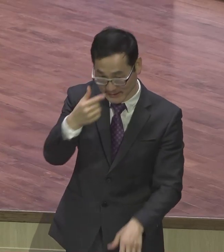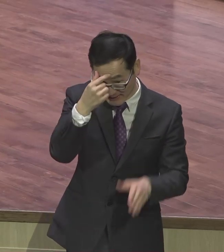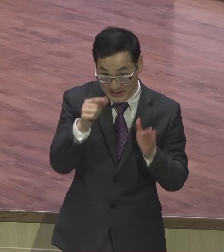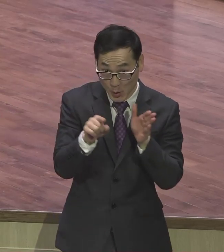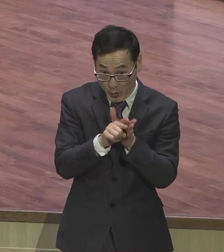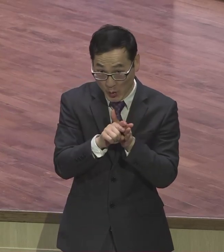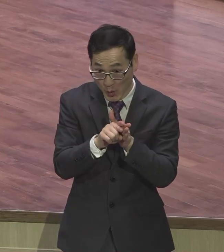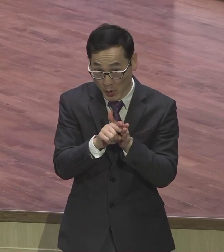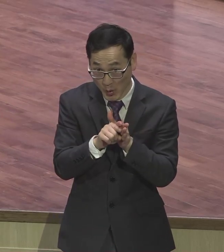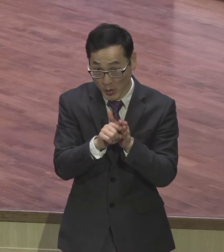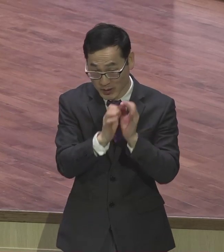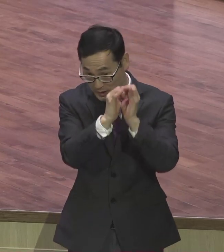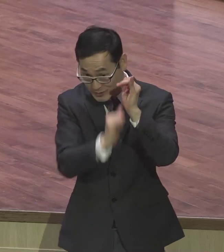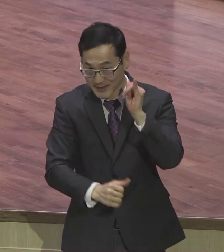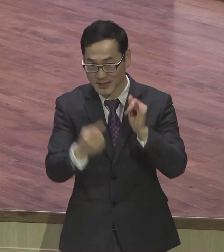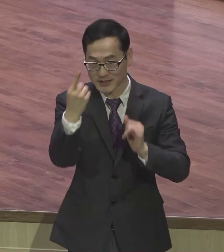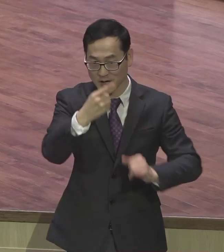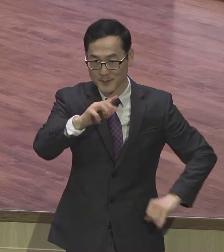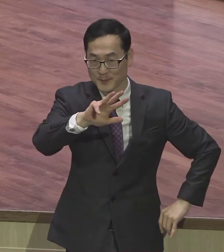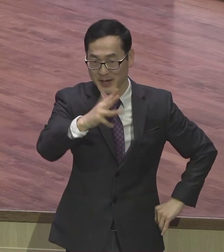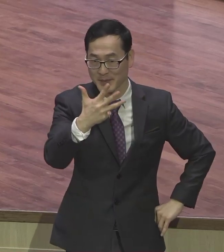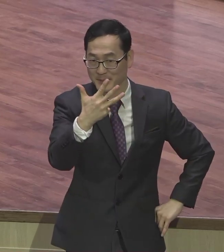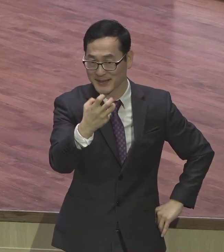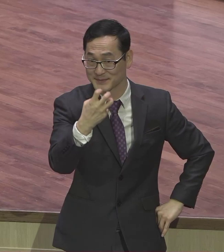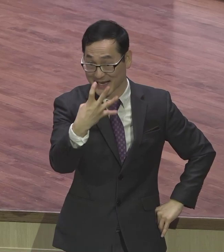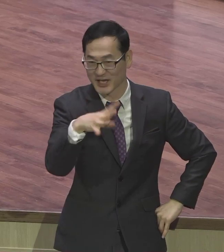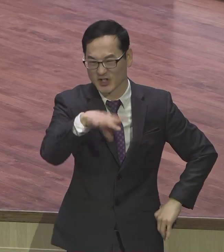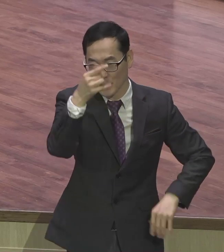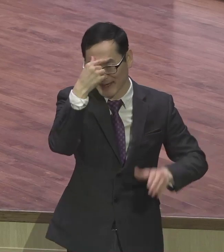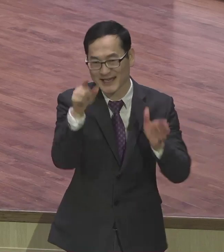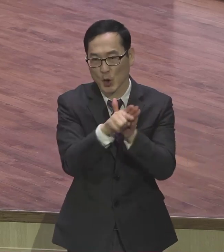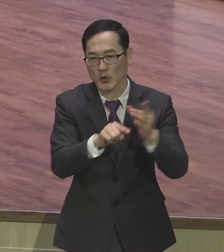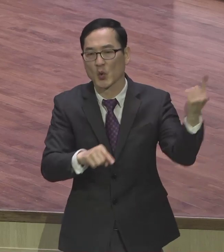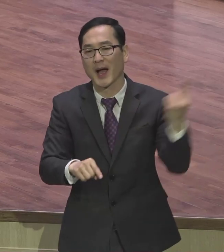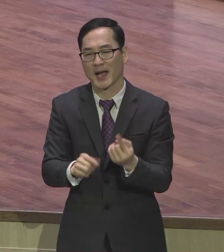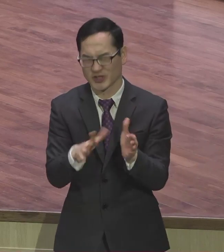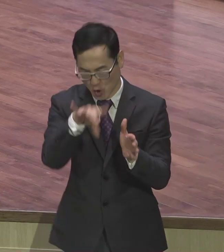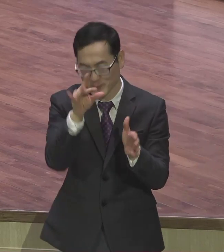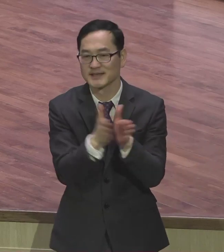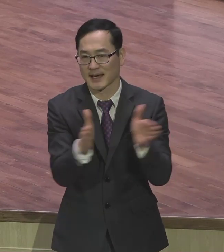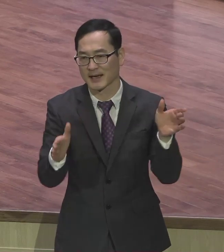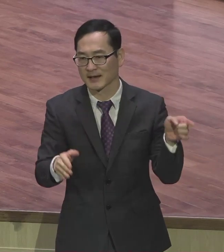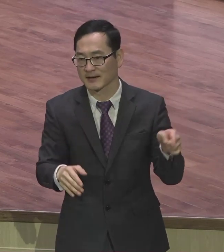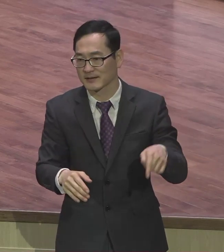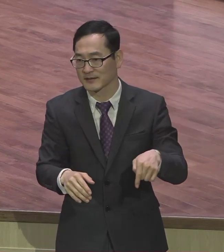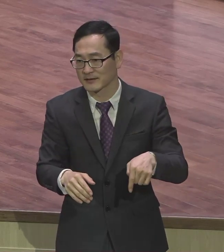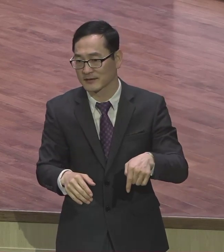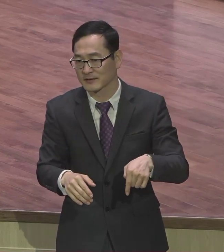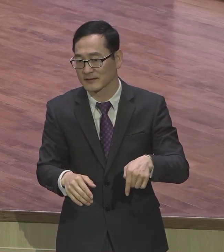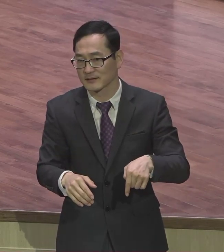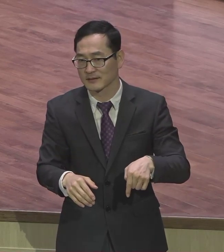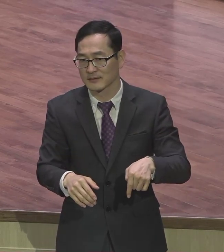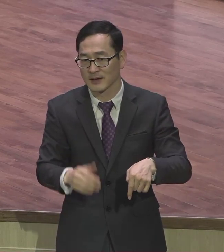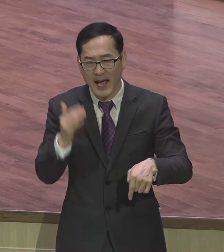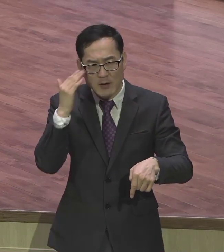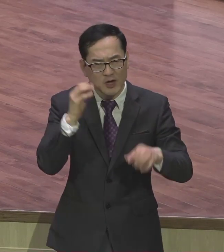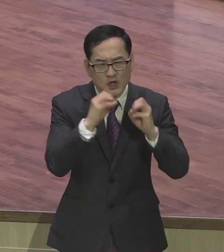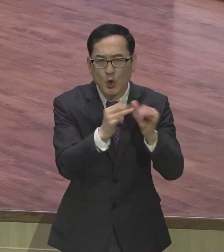1884년도에 들어왔어요 1884년도에 이제 우리나라에 복음이 들어왔는데